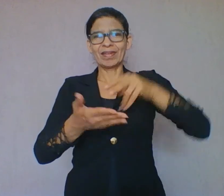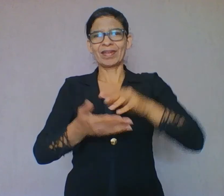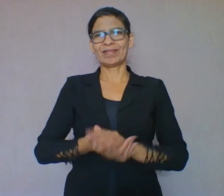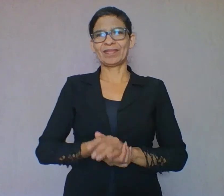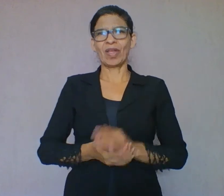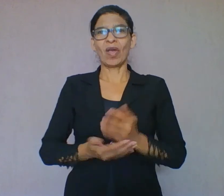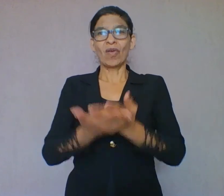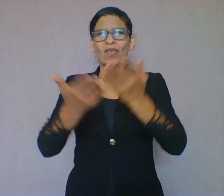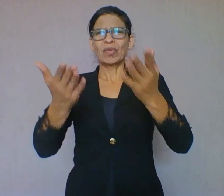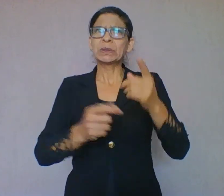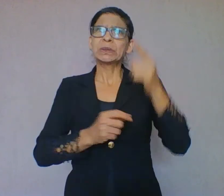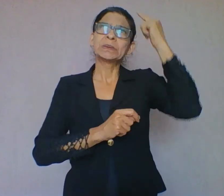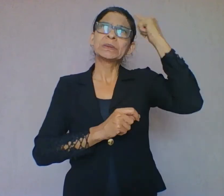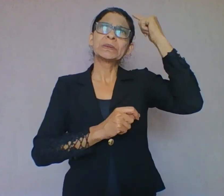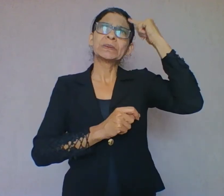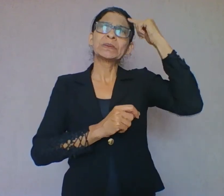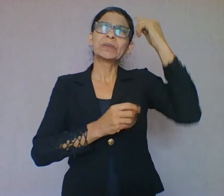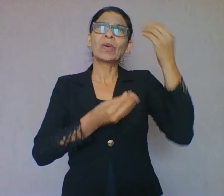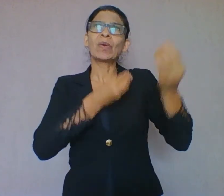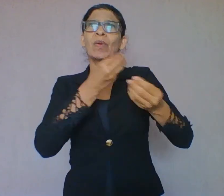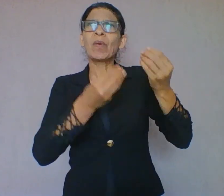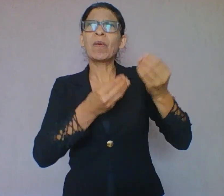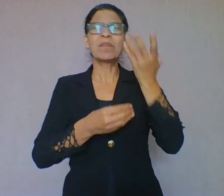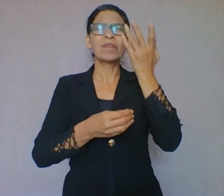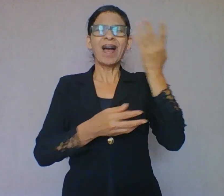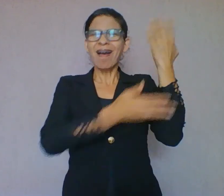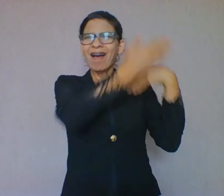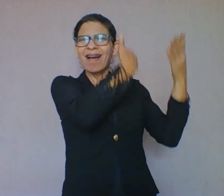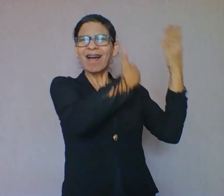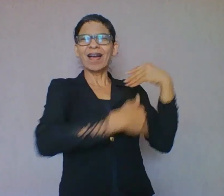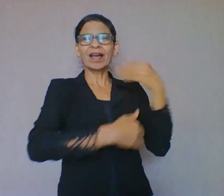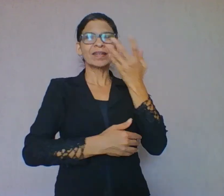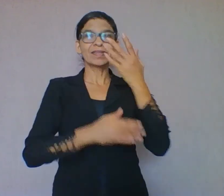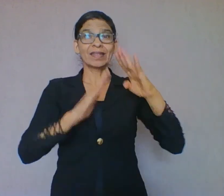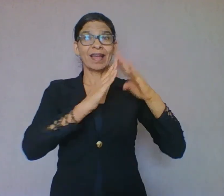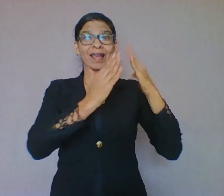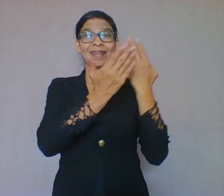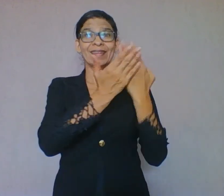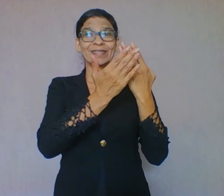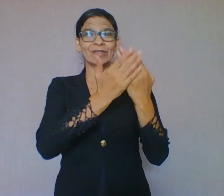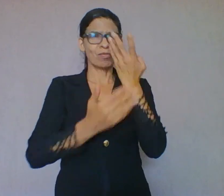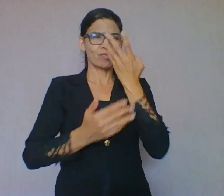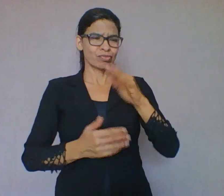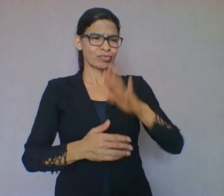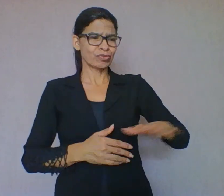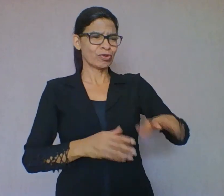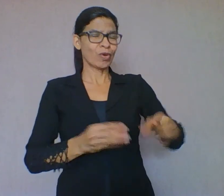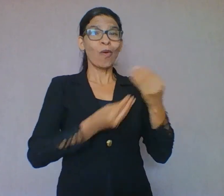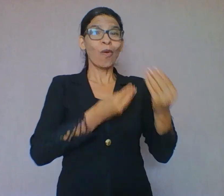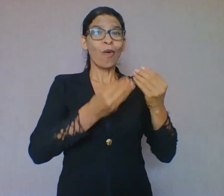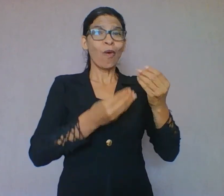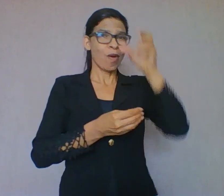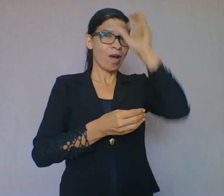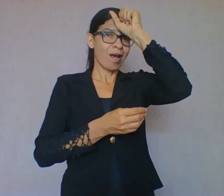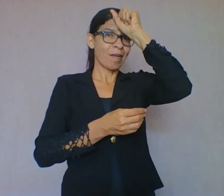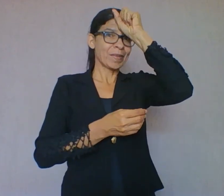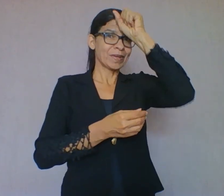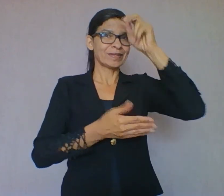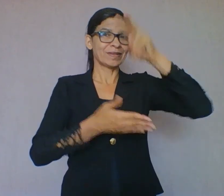no tempo e lembrar do período escolar. Na minha época, lá em 1900, antigamente, as crianças começavam a ler na antiga